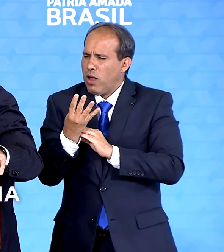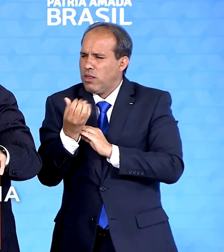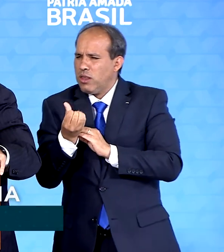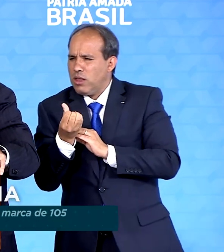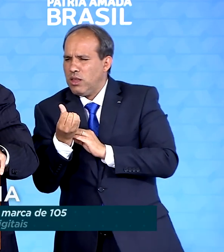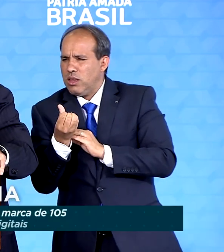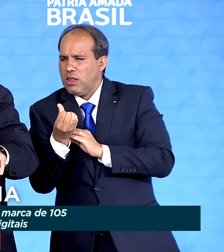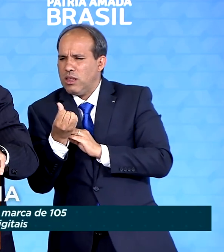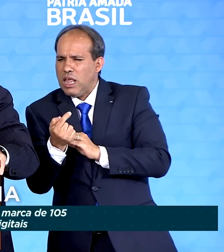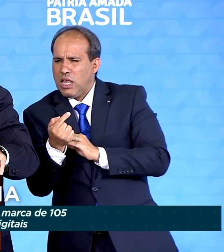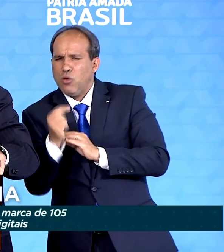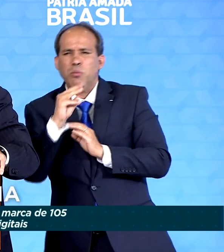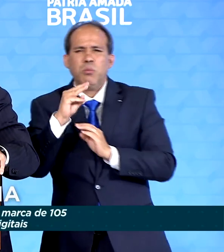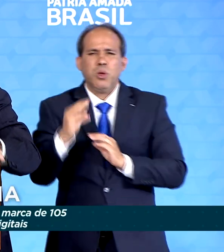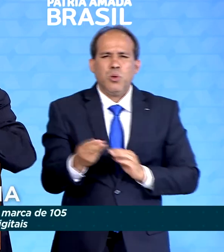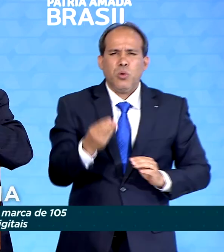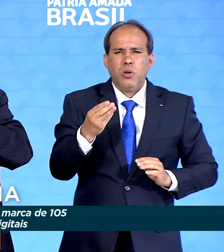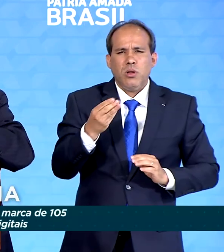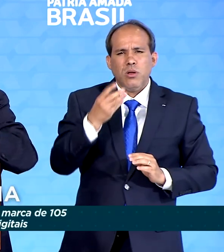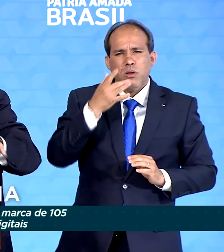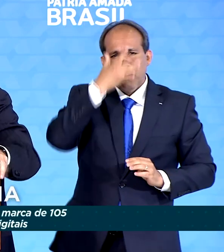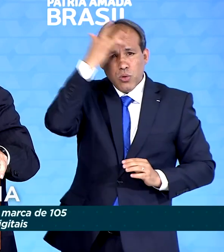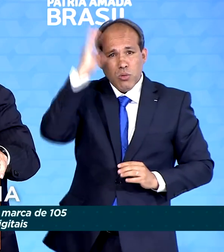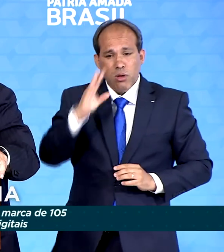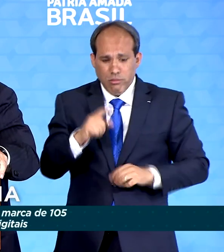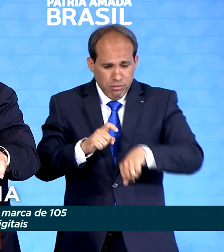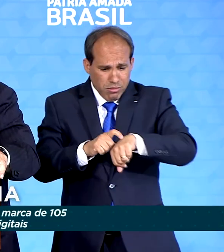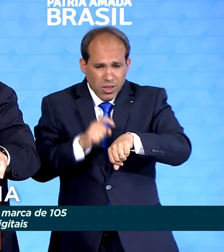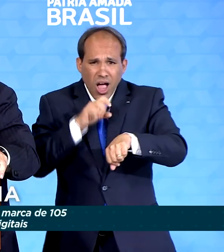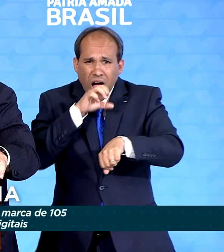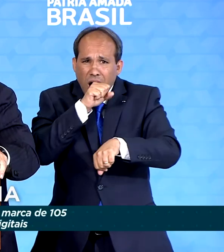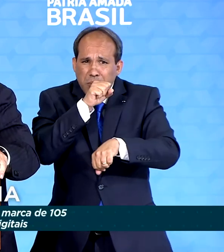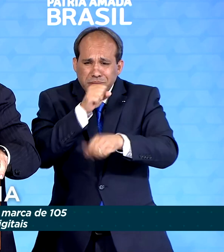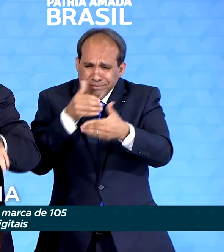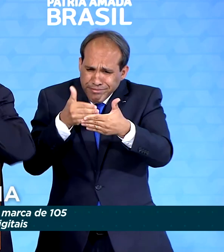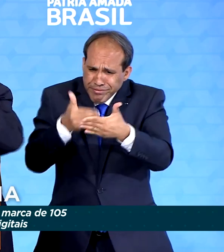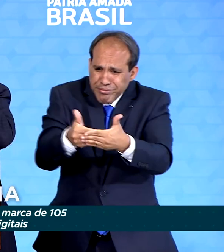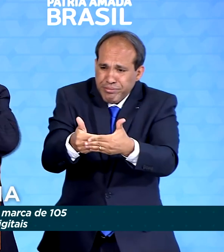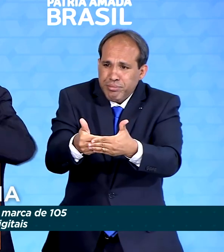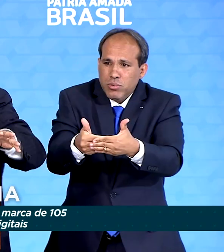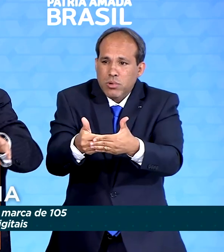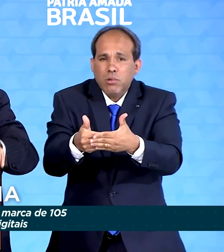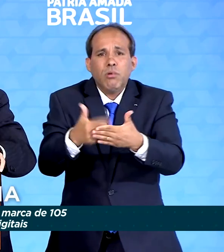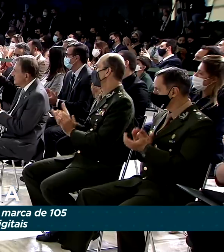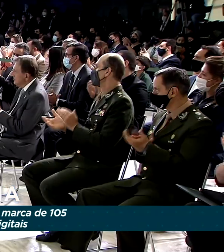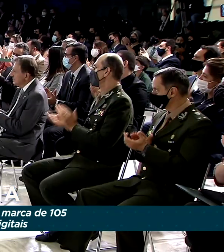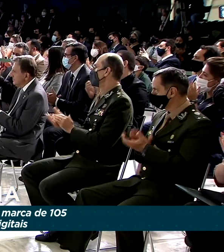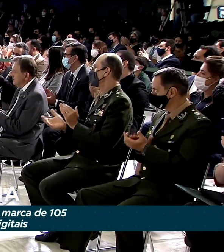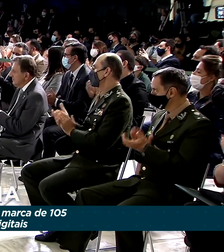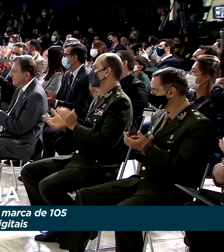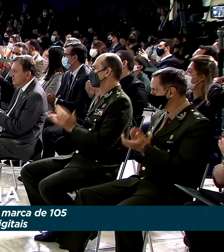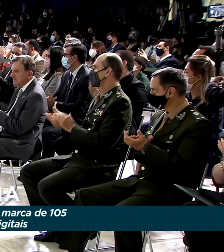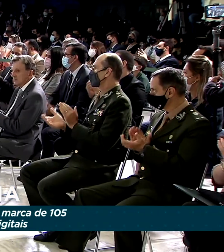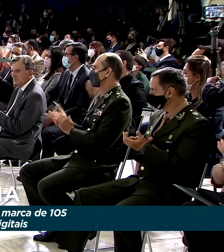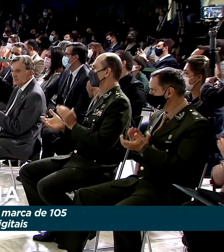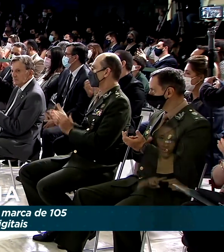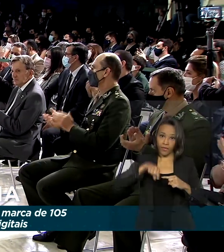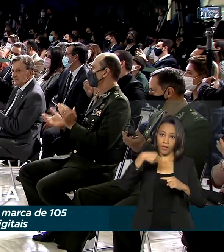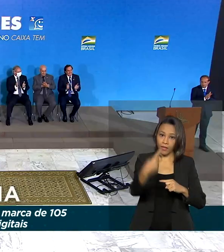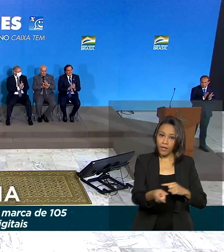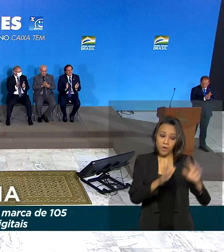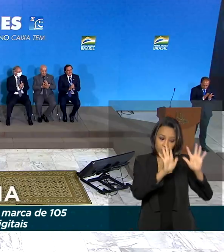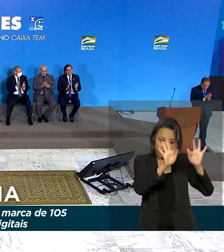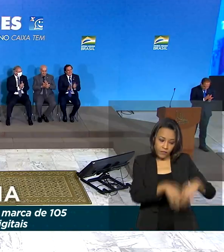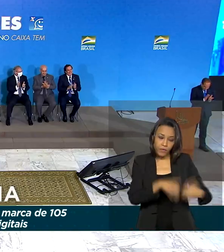67 milhões de brasileiros em pouquíssimo tempo e a engrenagem funcionou. Após o fim do auxílio